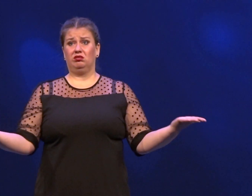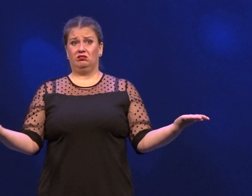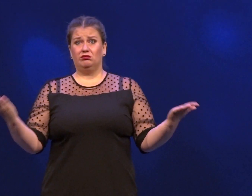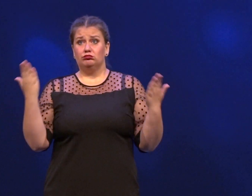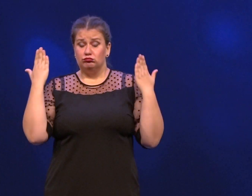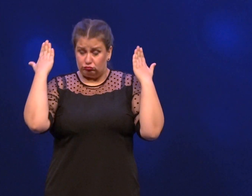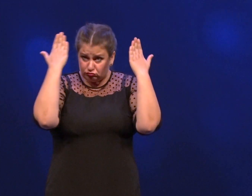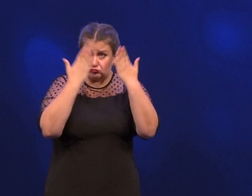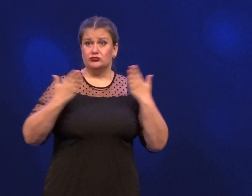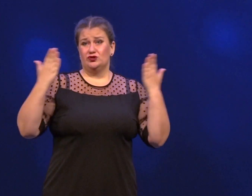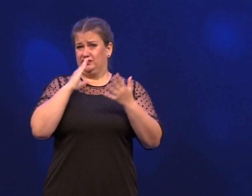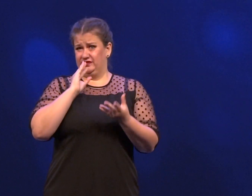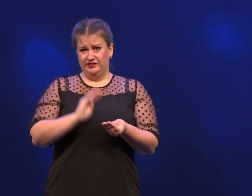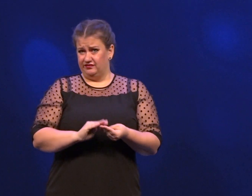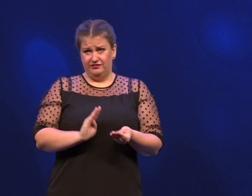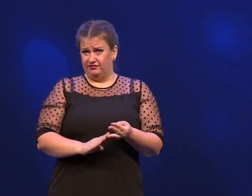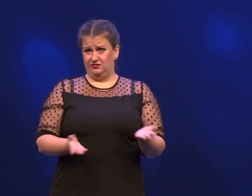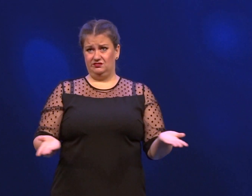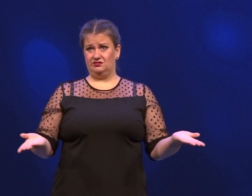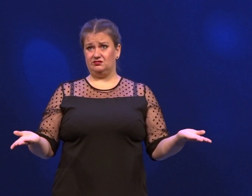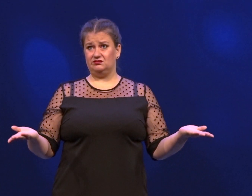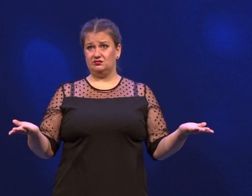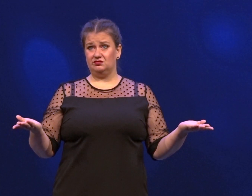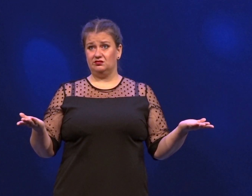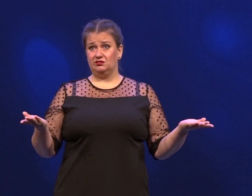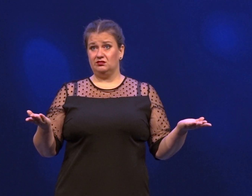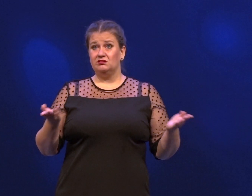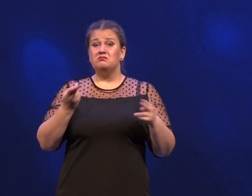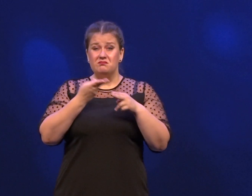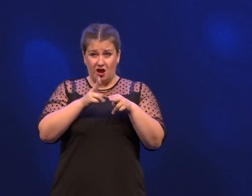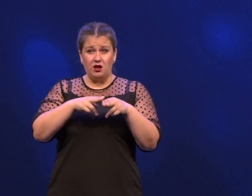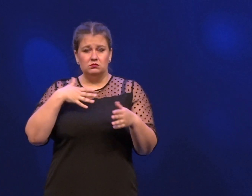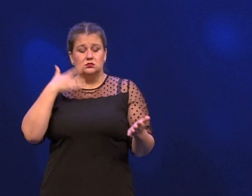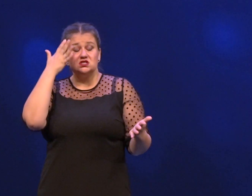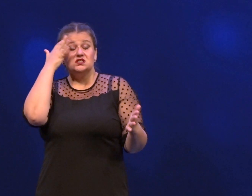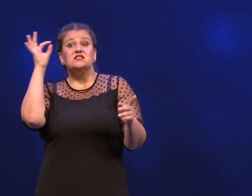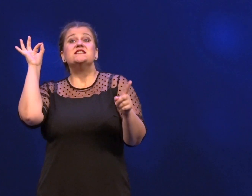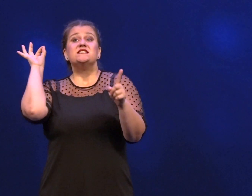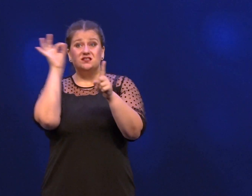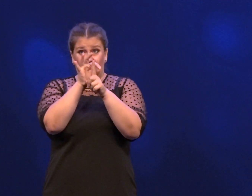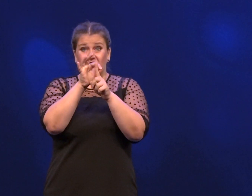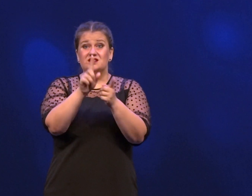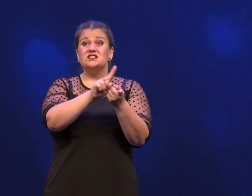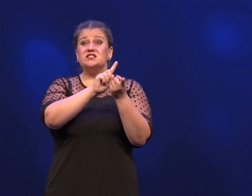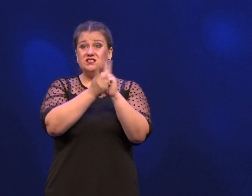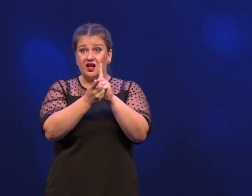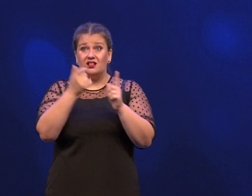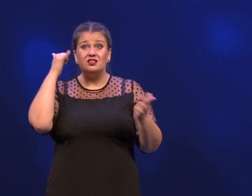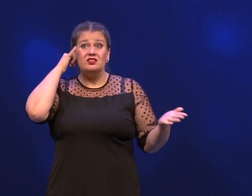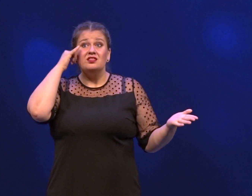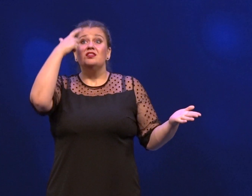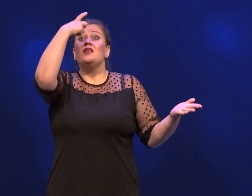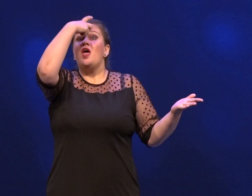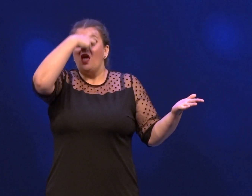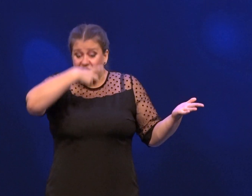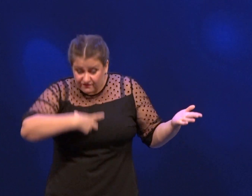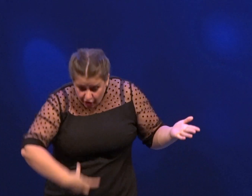мне. Они не обращают на меня внимания по-прежнему. Поэтому я очень хочу, моя цель, моя мечта,